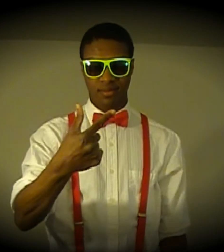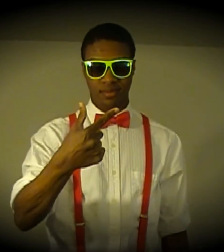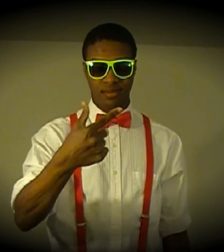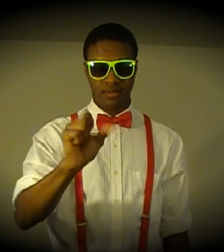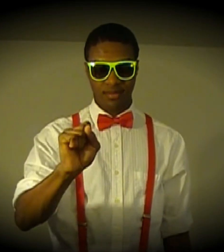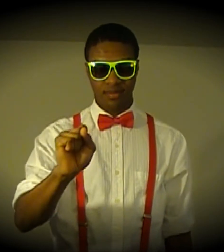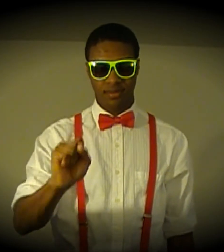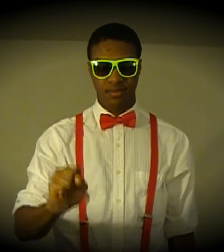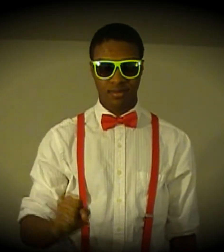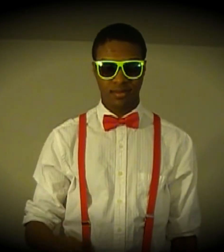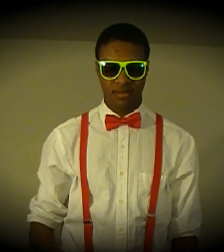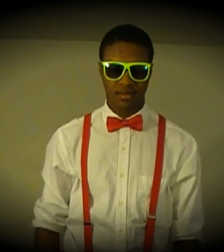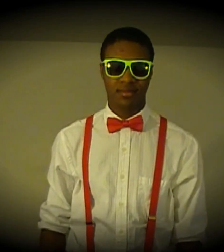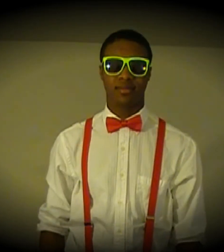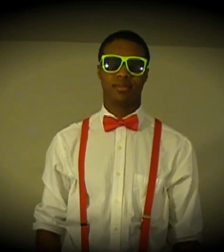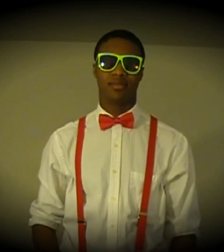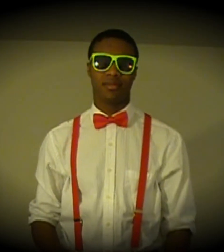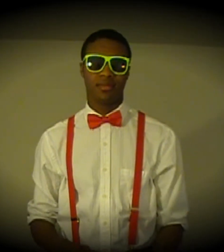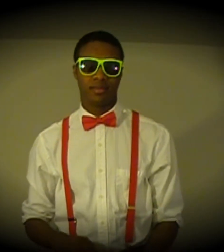고판 강남스타일